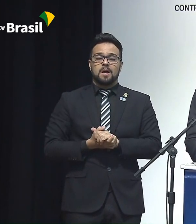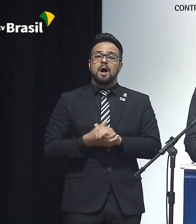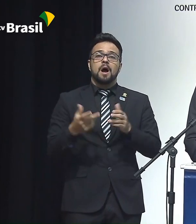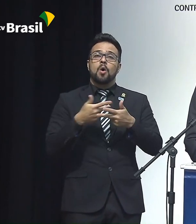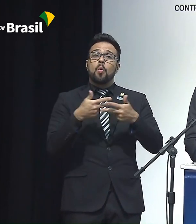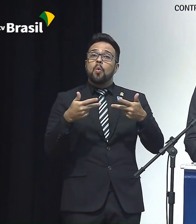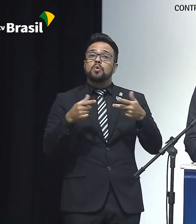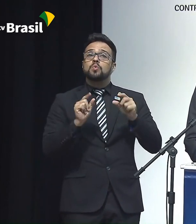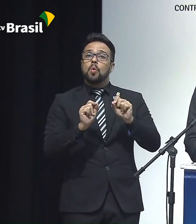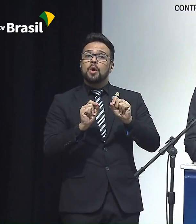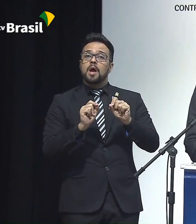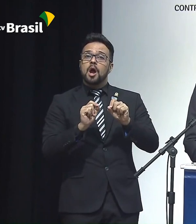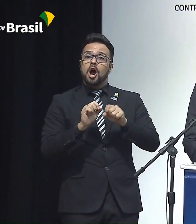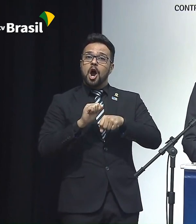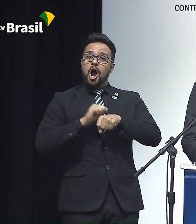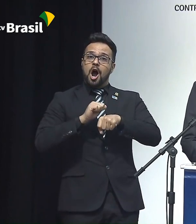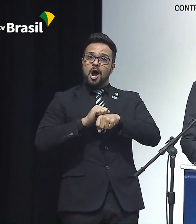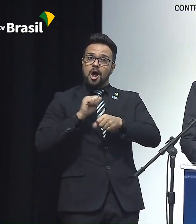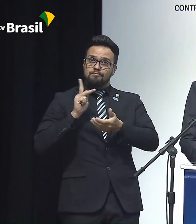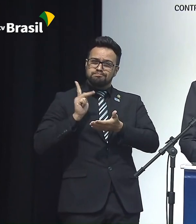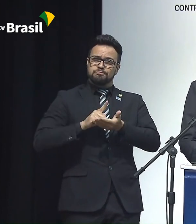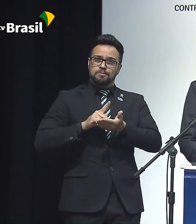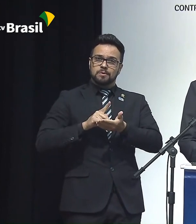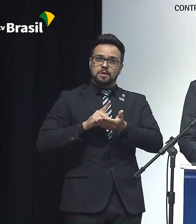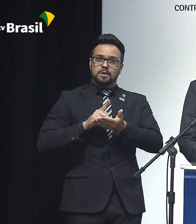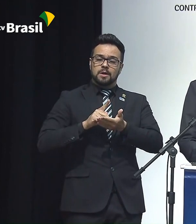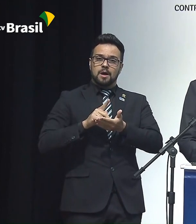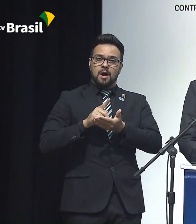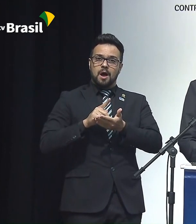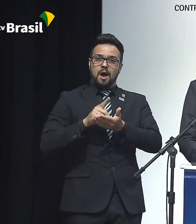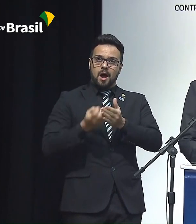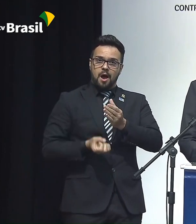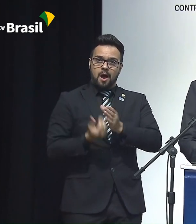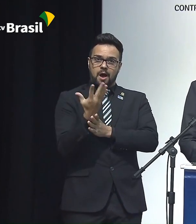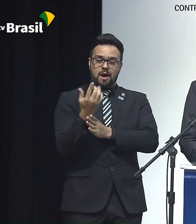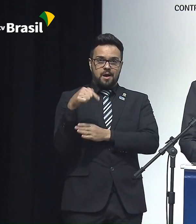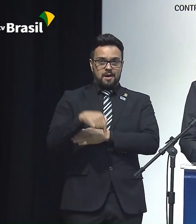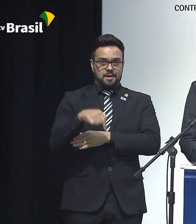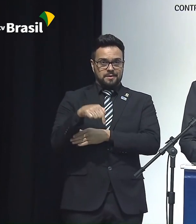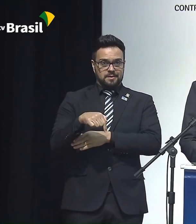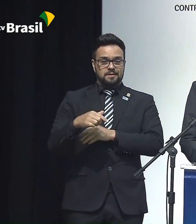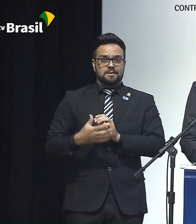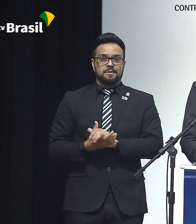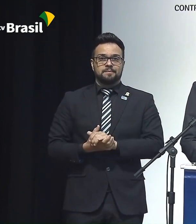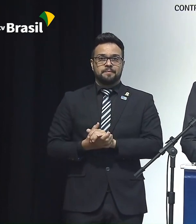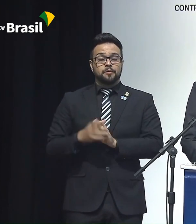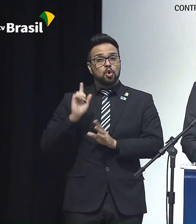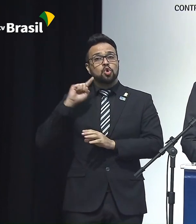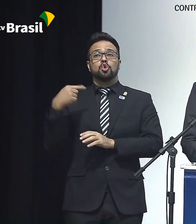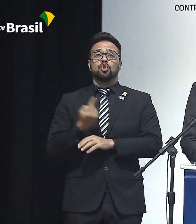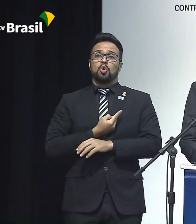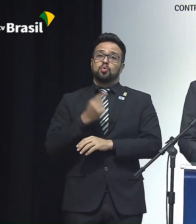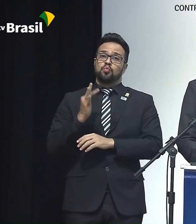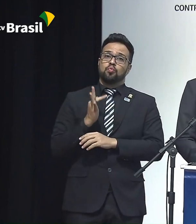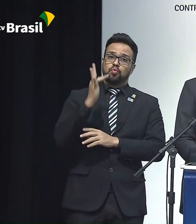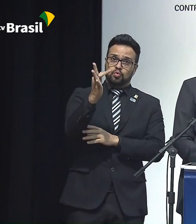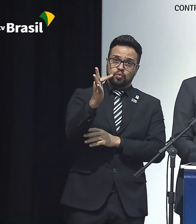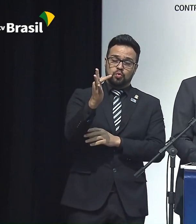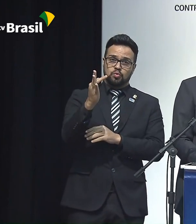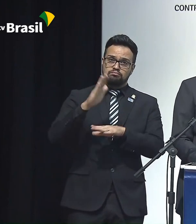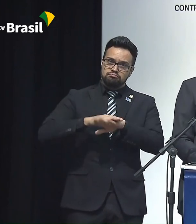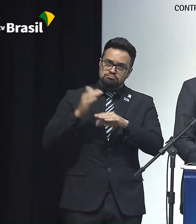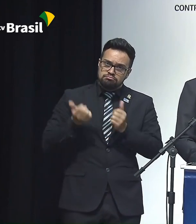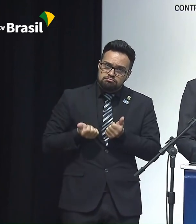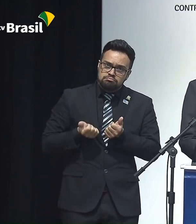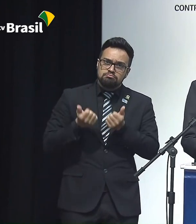realmente ajude a que nós, no futuro, venhamos a entregar ao